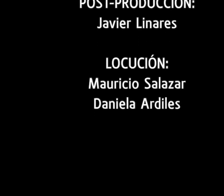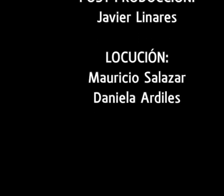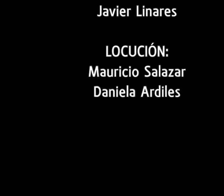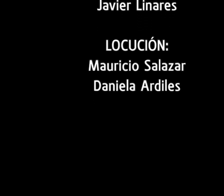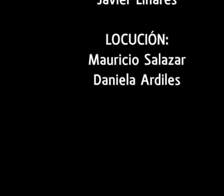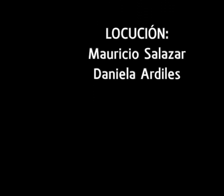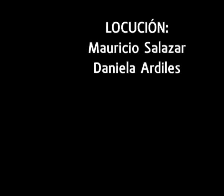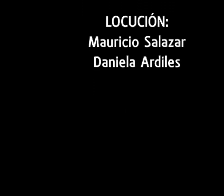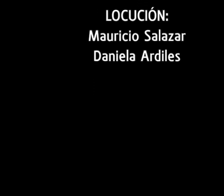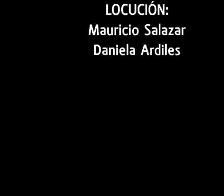Estación Gracias.